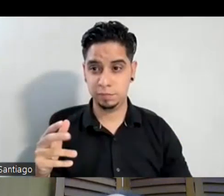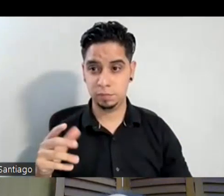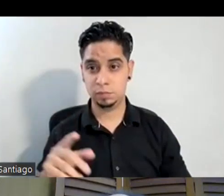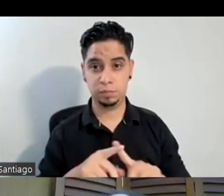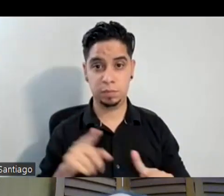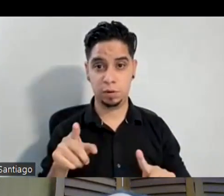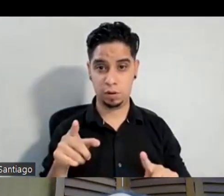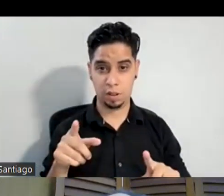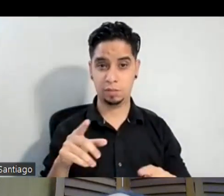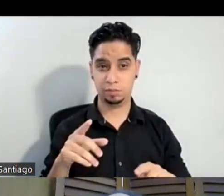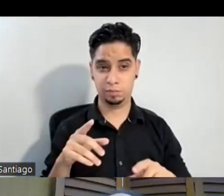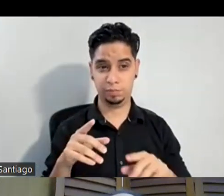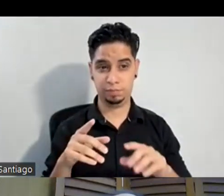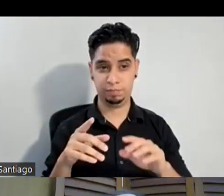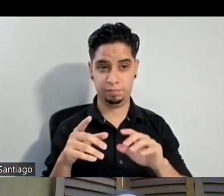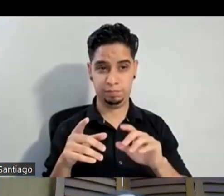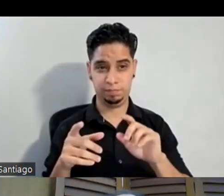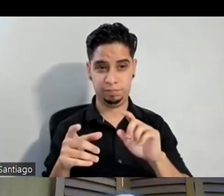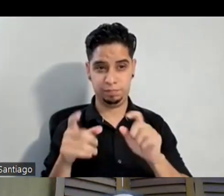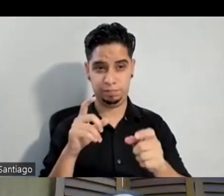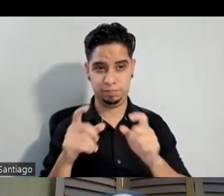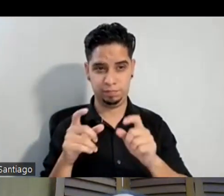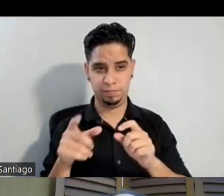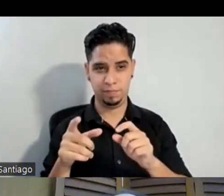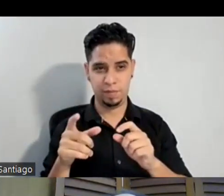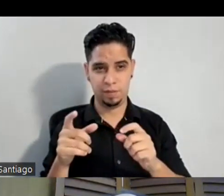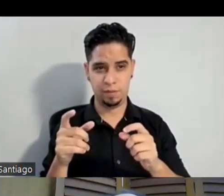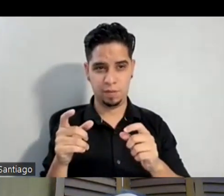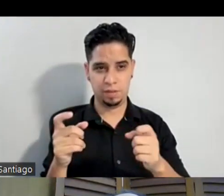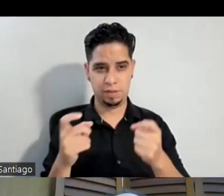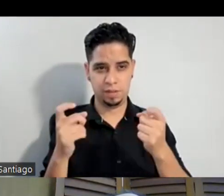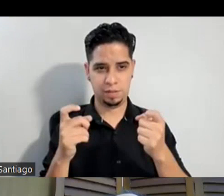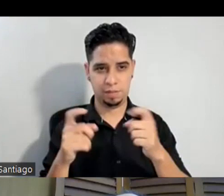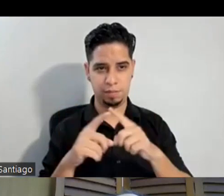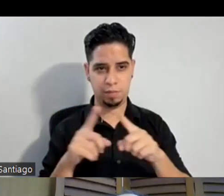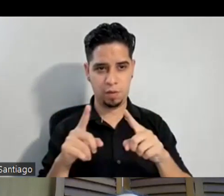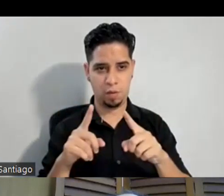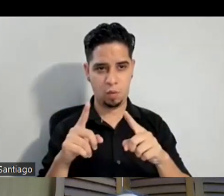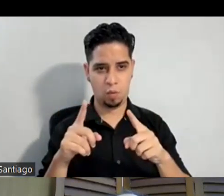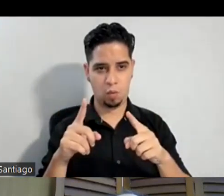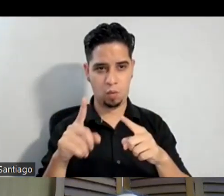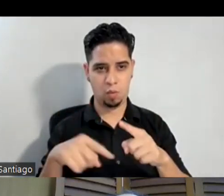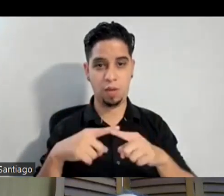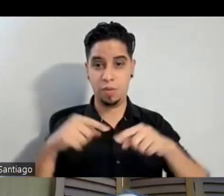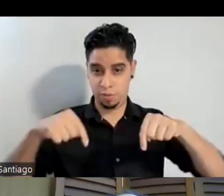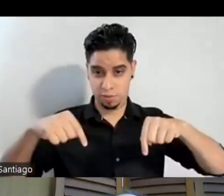remasterizado una vez no pero para qué aniversario o fue cuando empezamos la versión pandémica